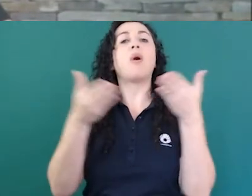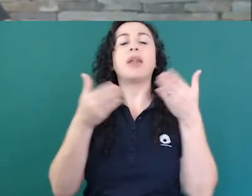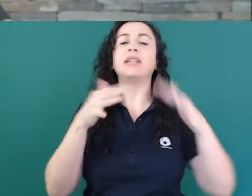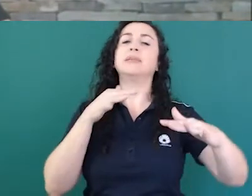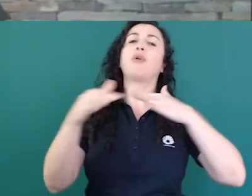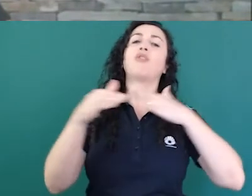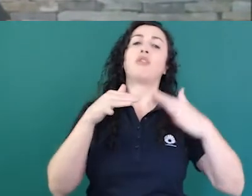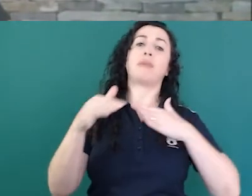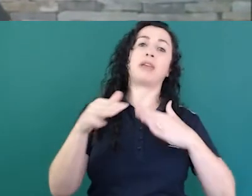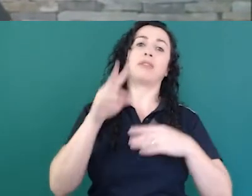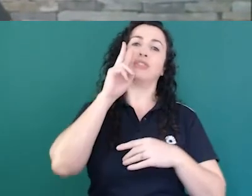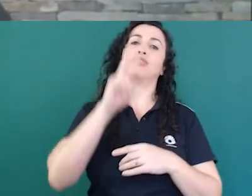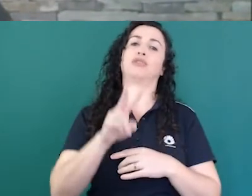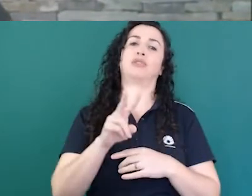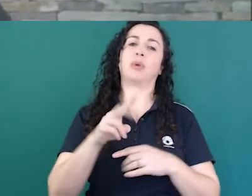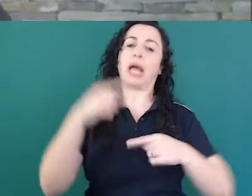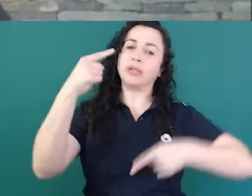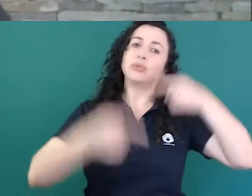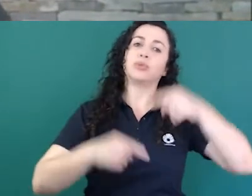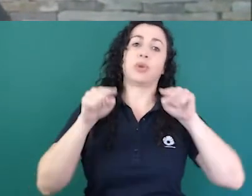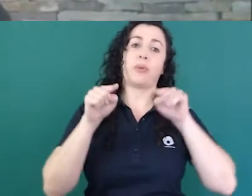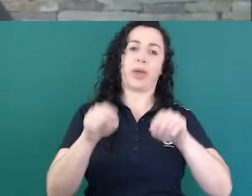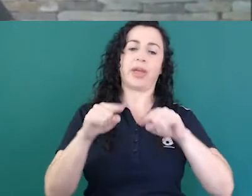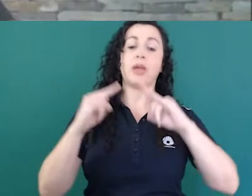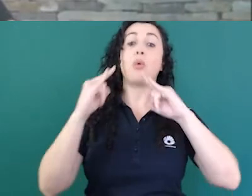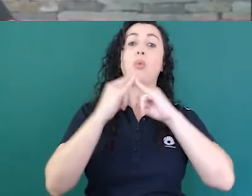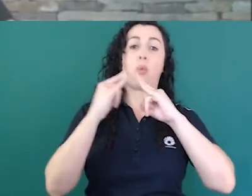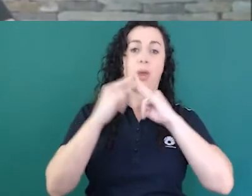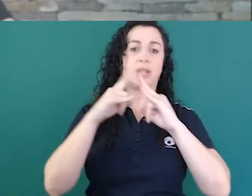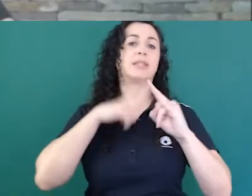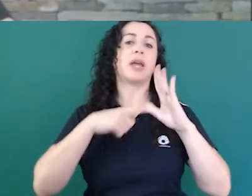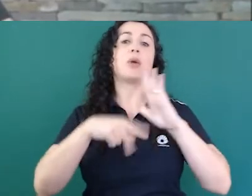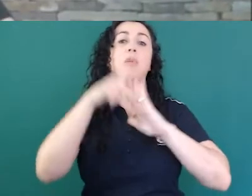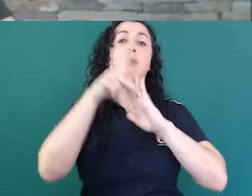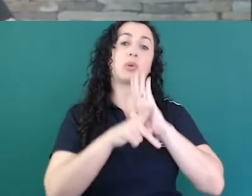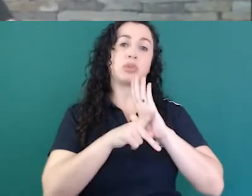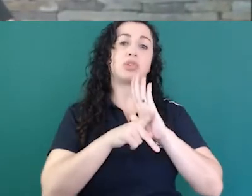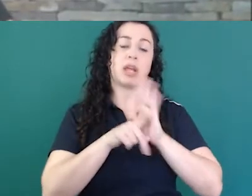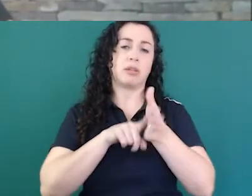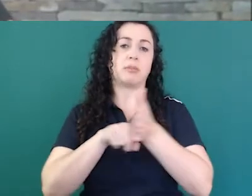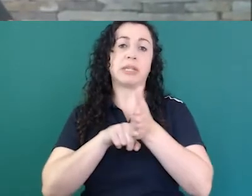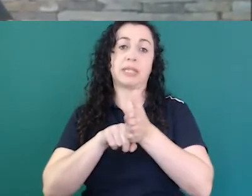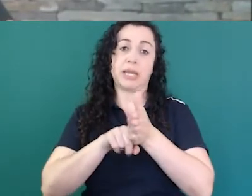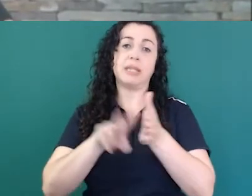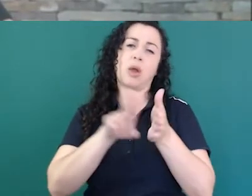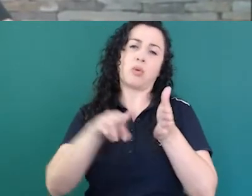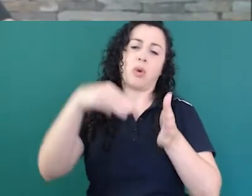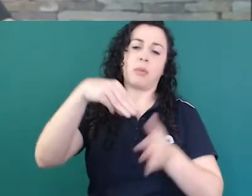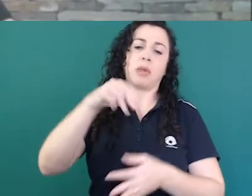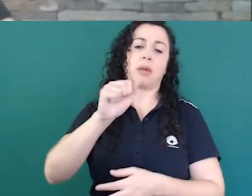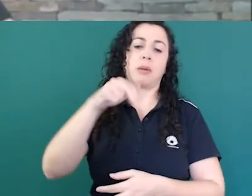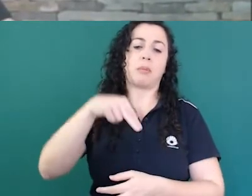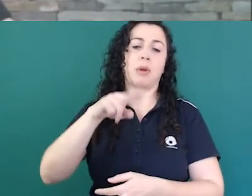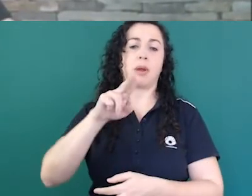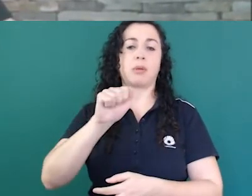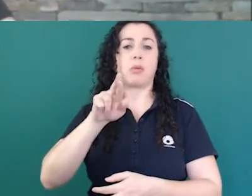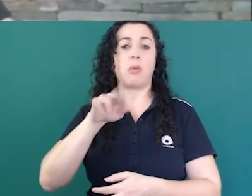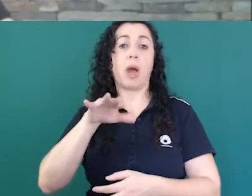projeto de pesquisa que se chama manuário que é encontrar termos para os